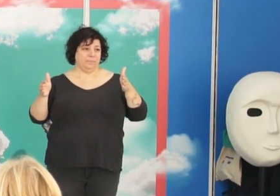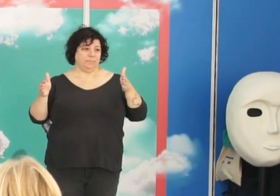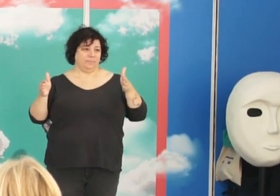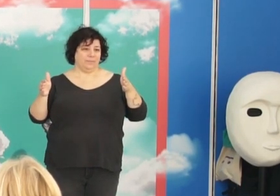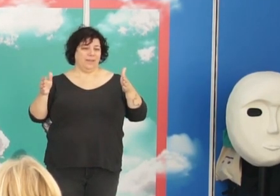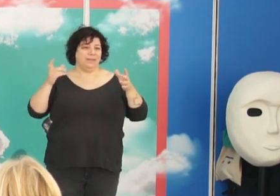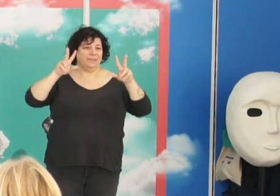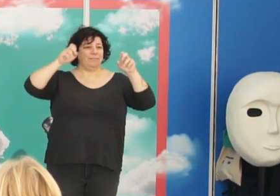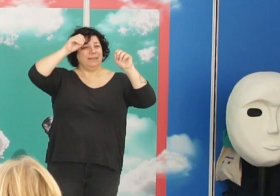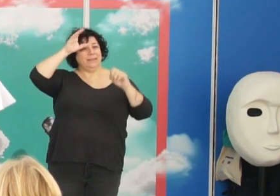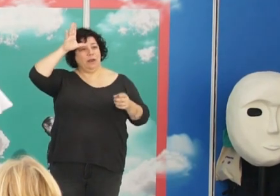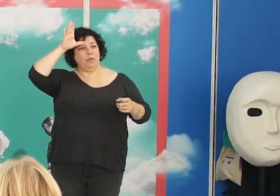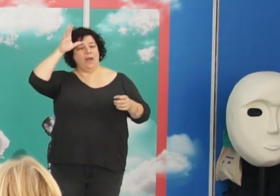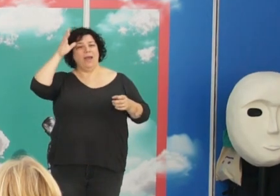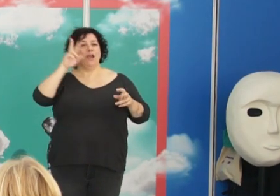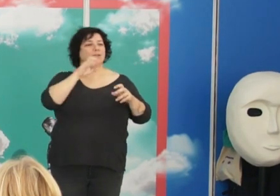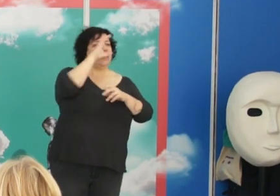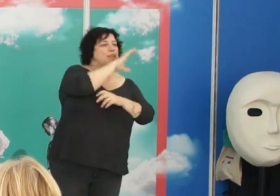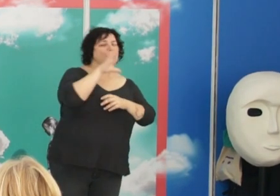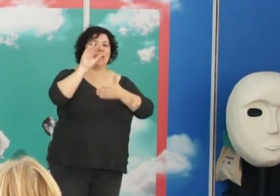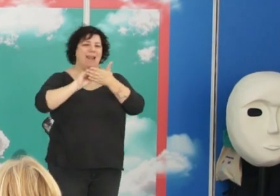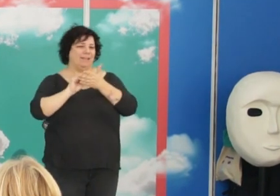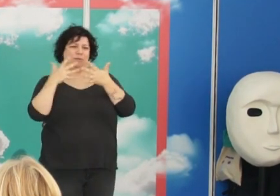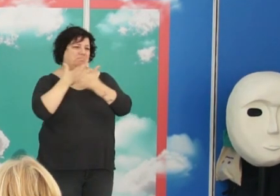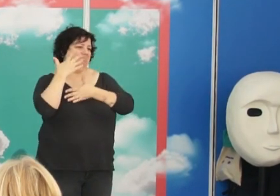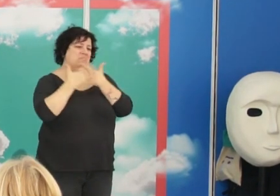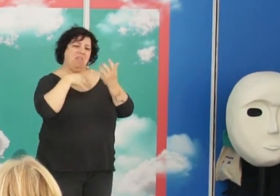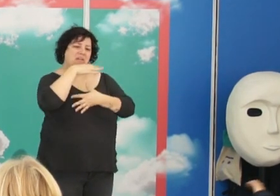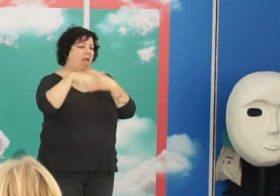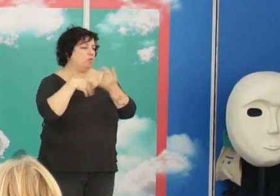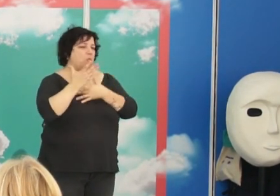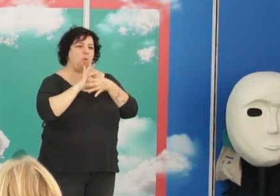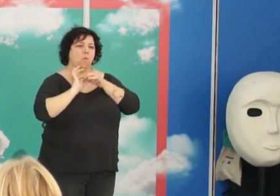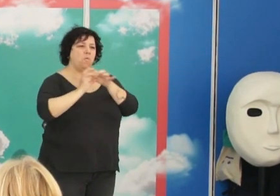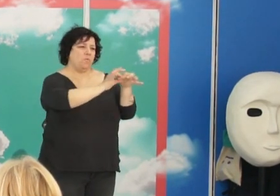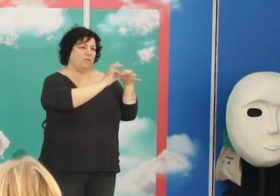la intelectualidad no era de ciencia o de letra, todo se mezclaba, estaba unido